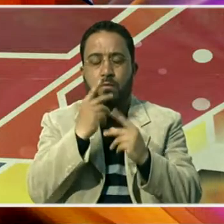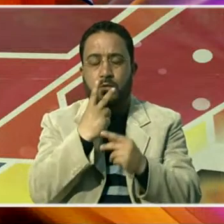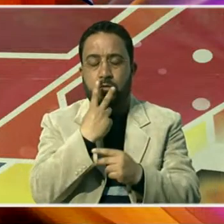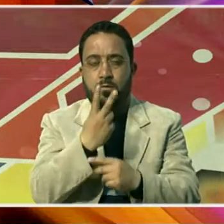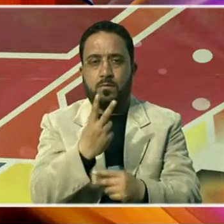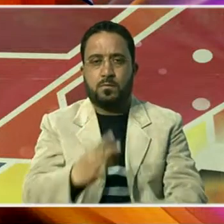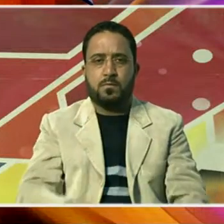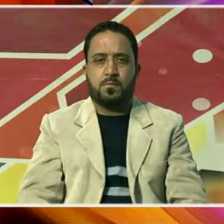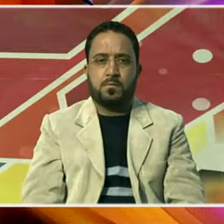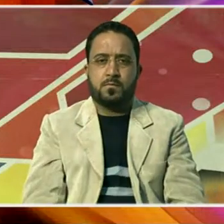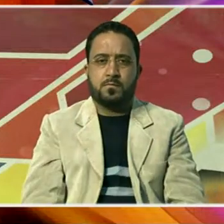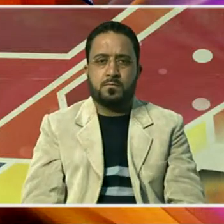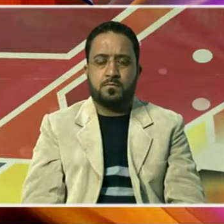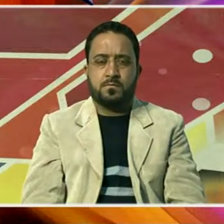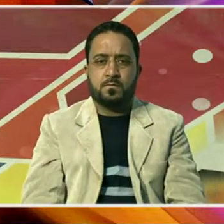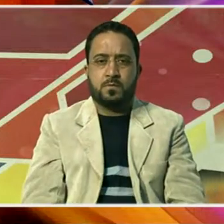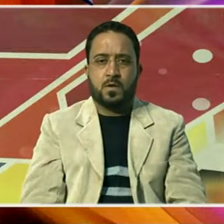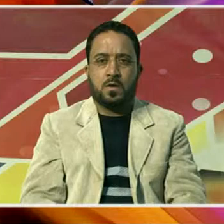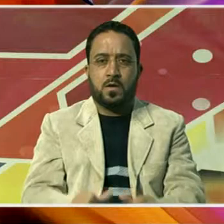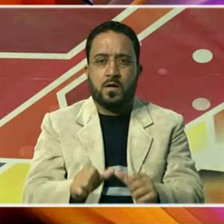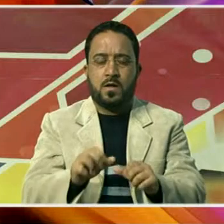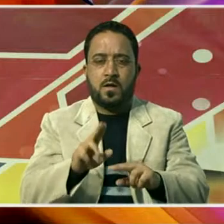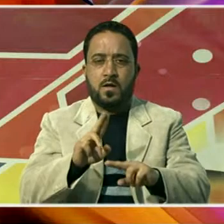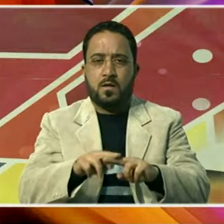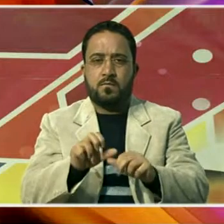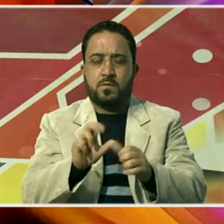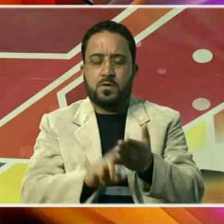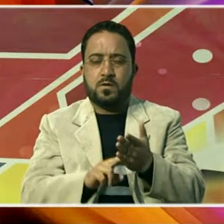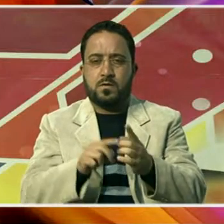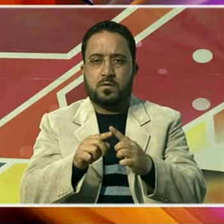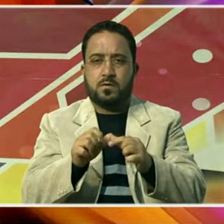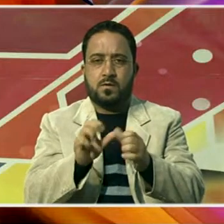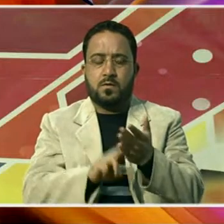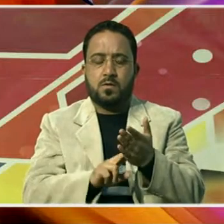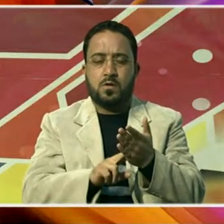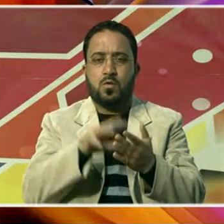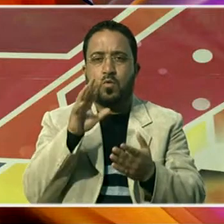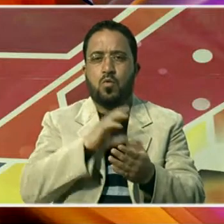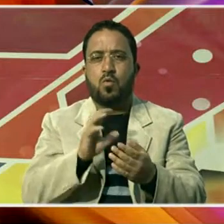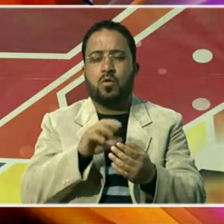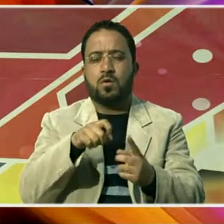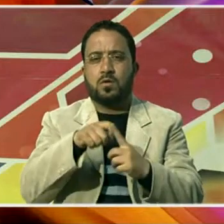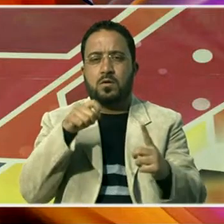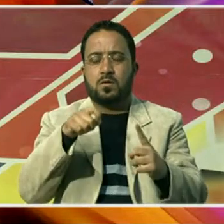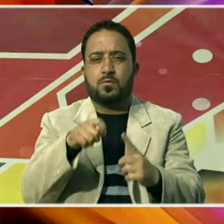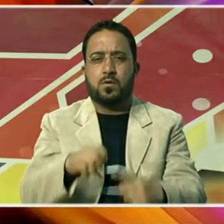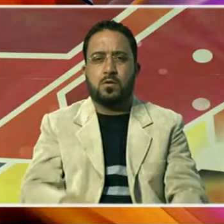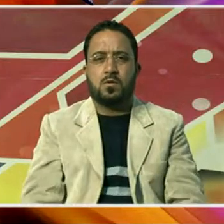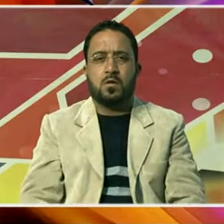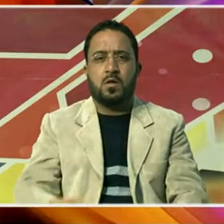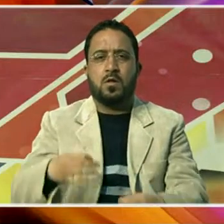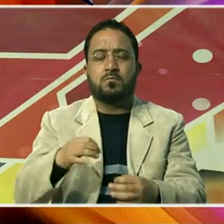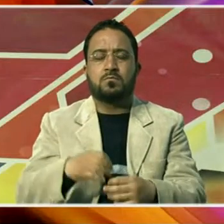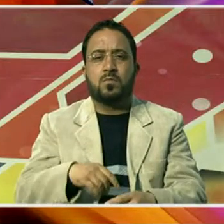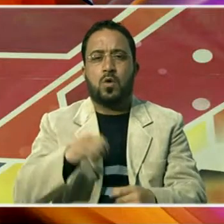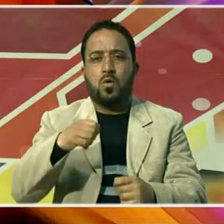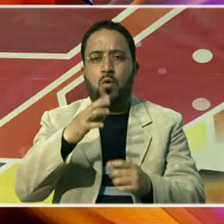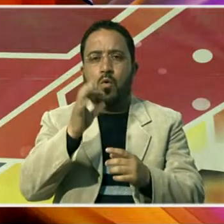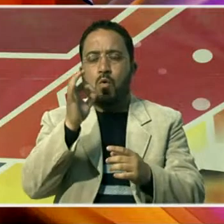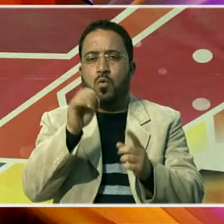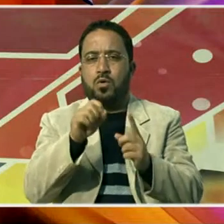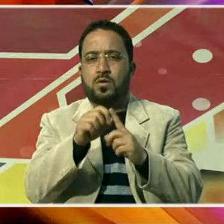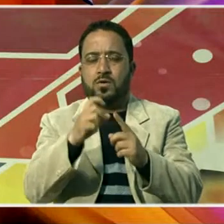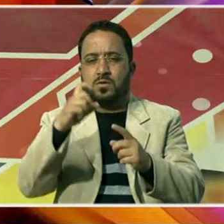انہوں نے کہا کہ یہ فیسٹیویل غیر مقامی لوگوں کو کشمیر کی روایات اور